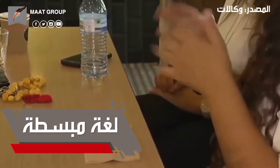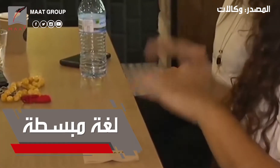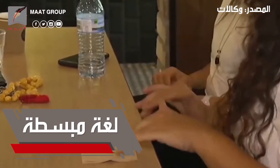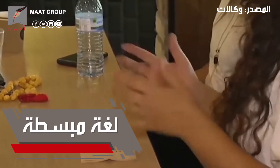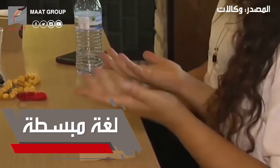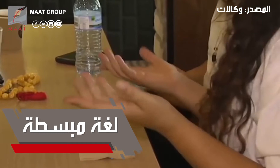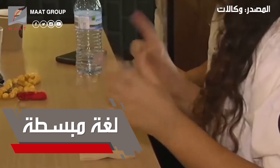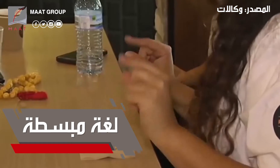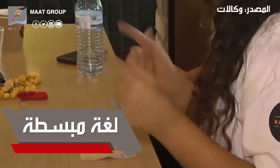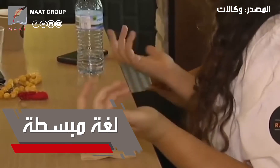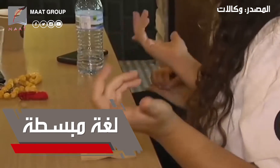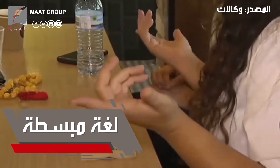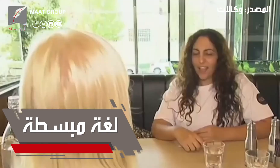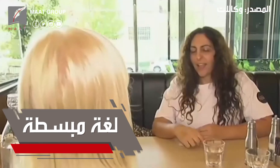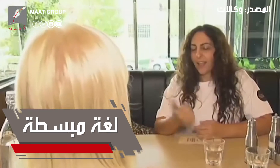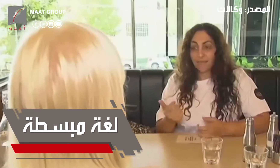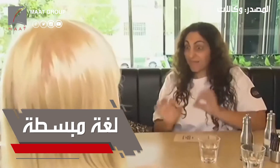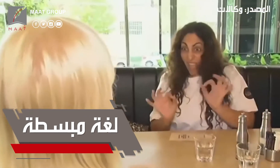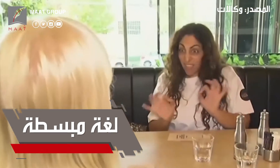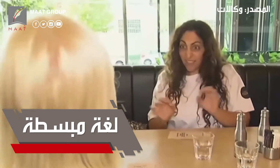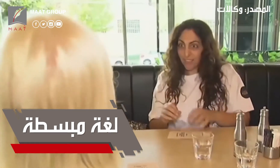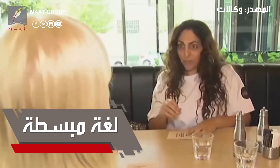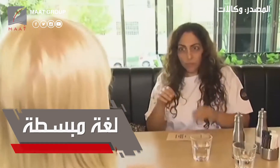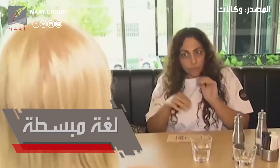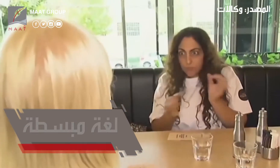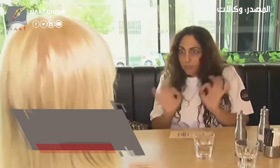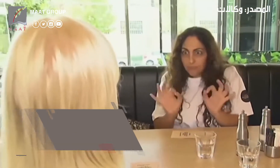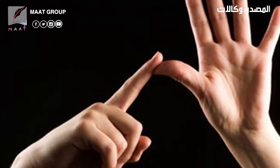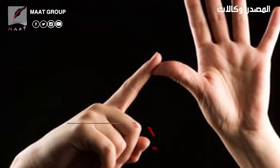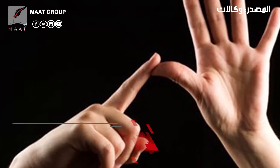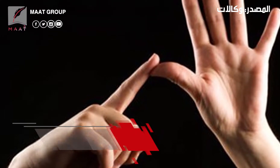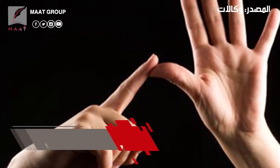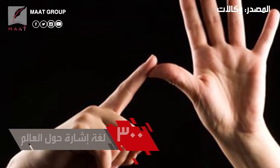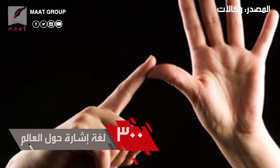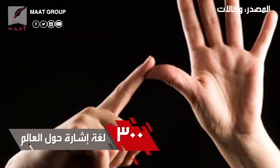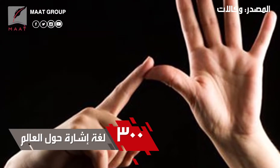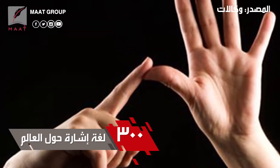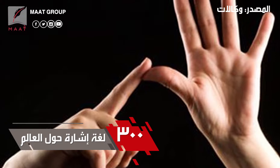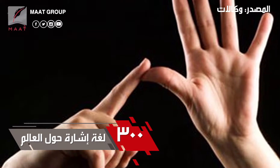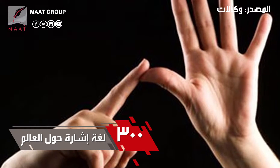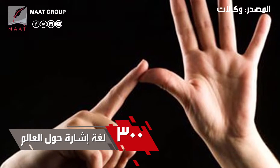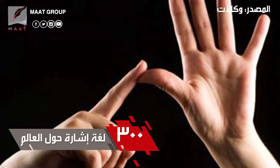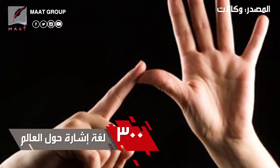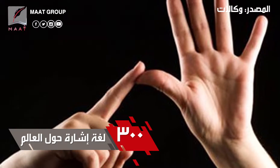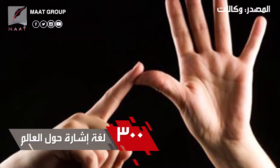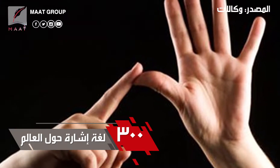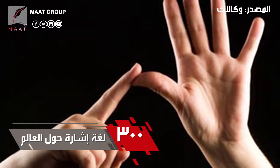مبسطة وذات معجم لغوي محدود وليست معقدة يبلغ عدد لغات الإشارة في العالم حوالي 300